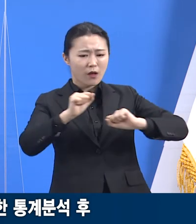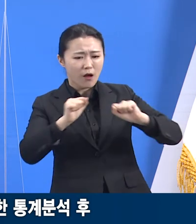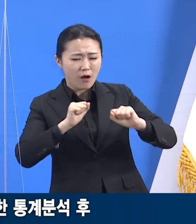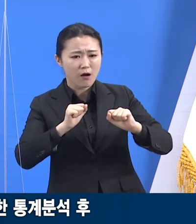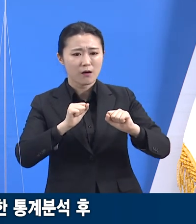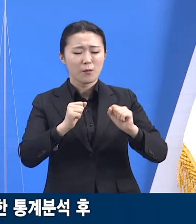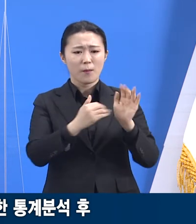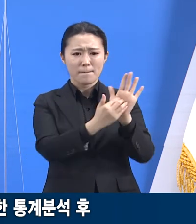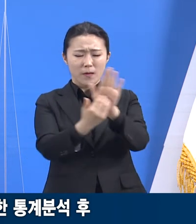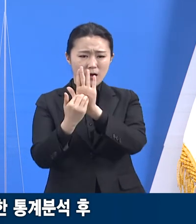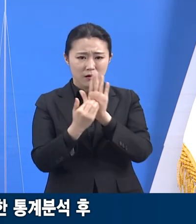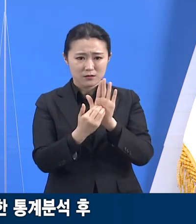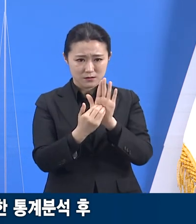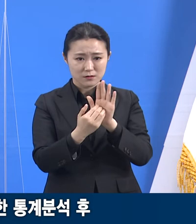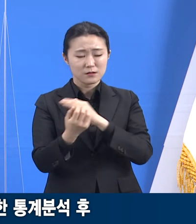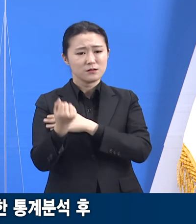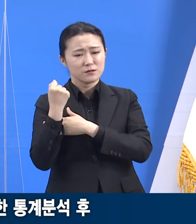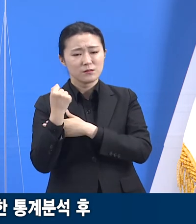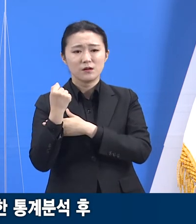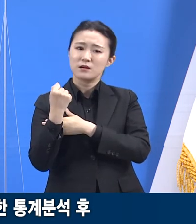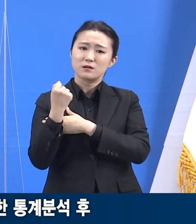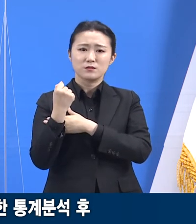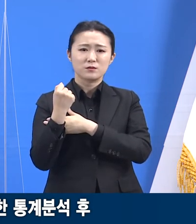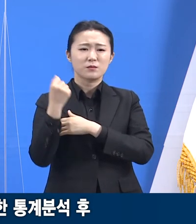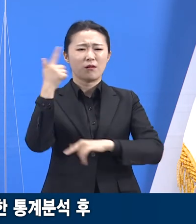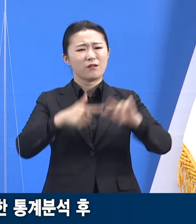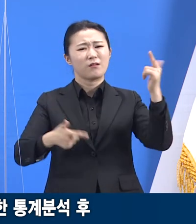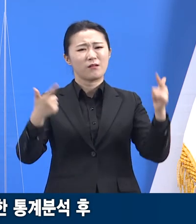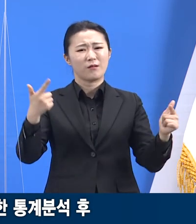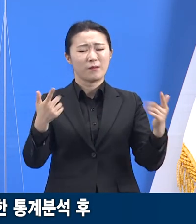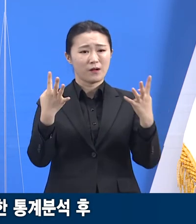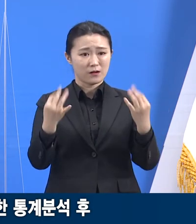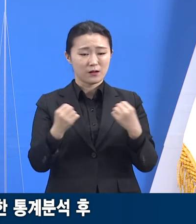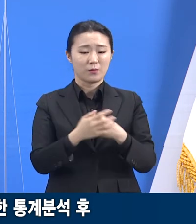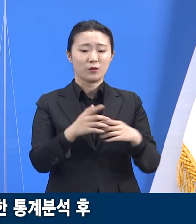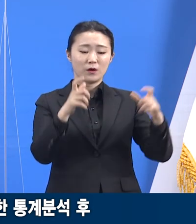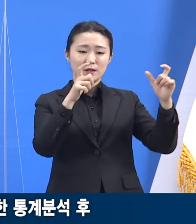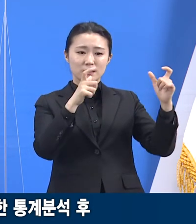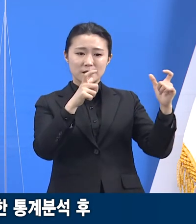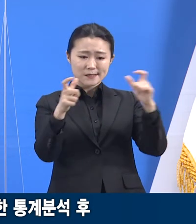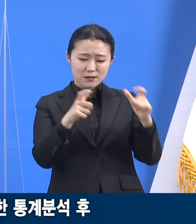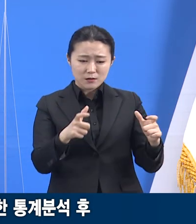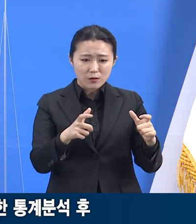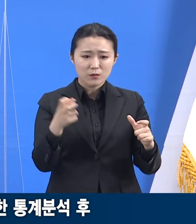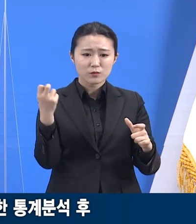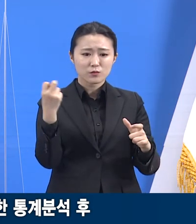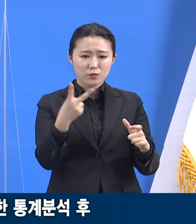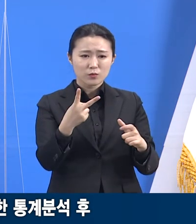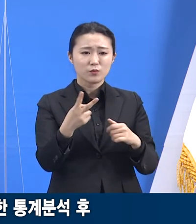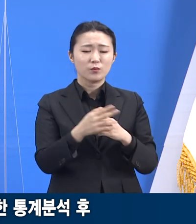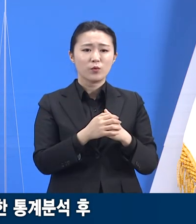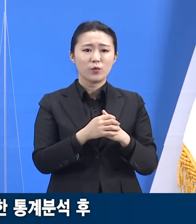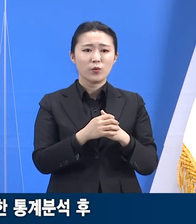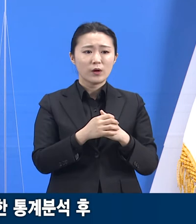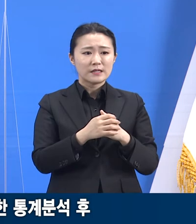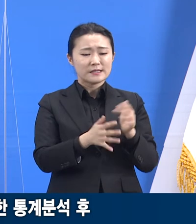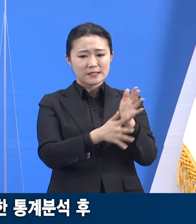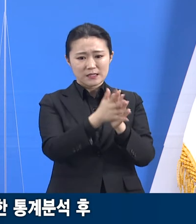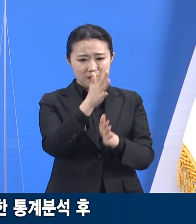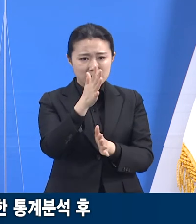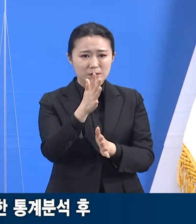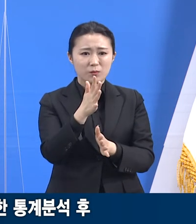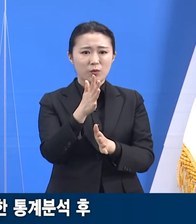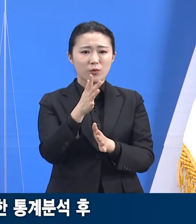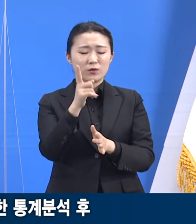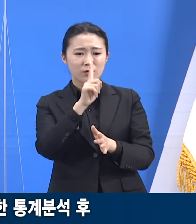지리적인 이유, 구조적인 이유 등이 훨씬 크고 강력한 요인입니다. 따라서 어느 시도가 혹은 어느 시군이